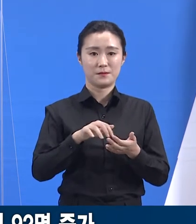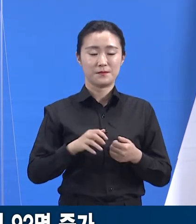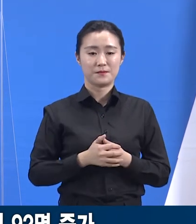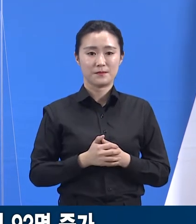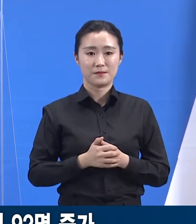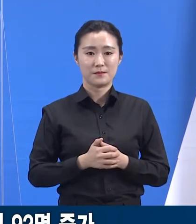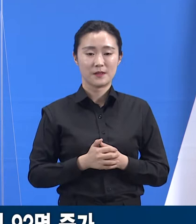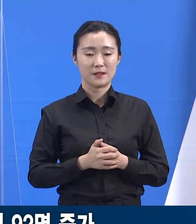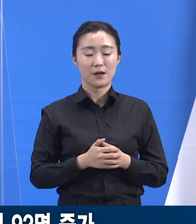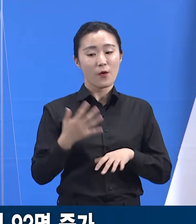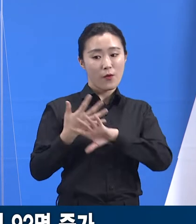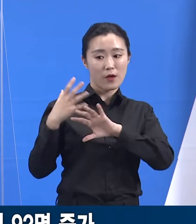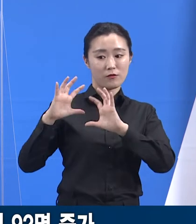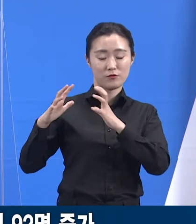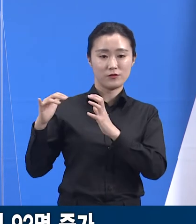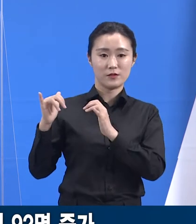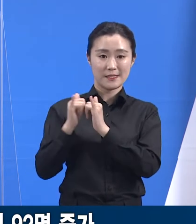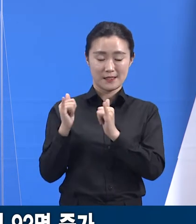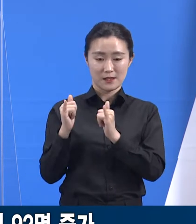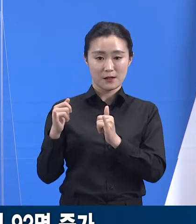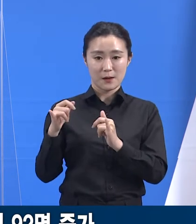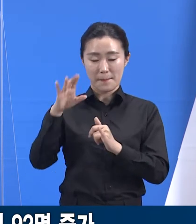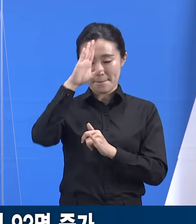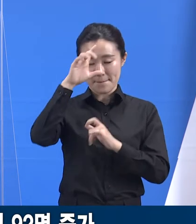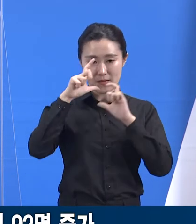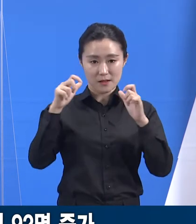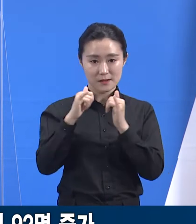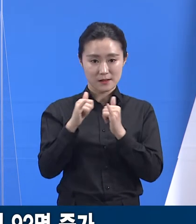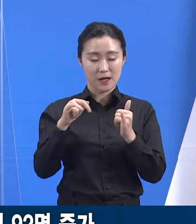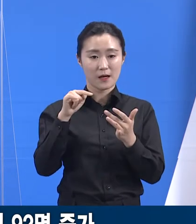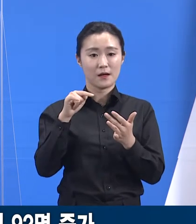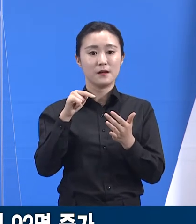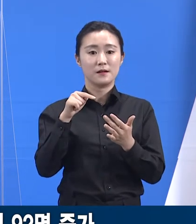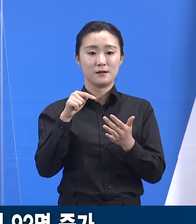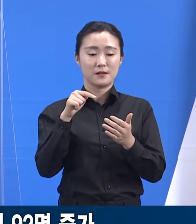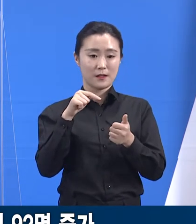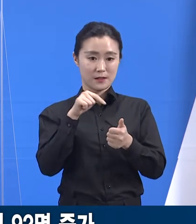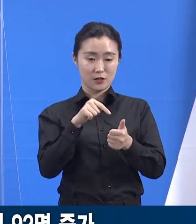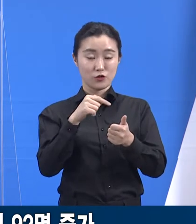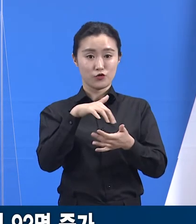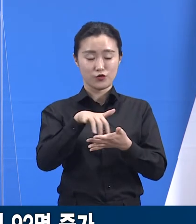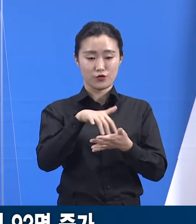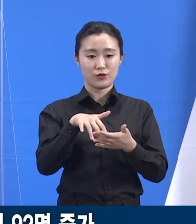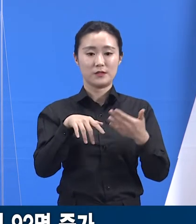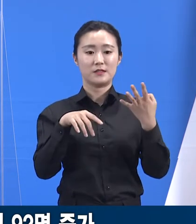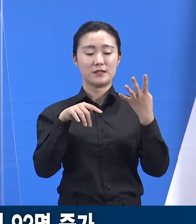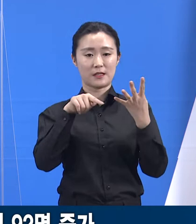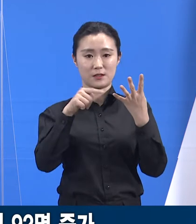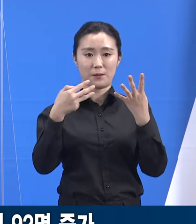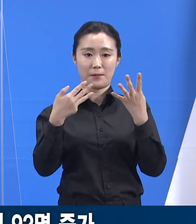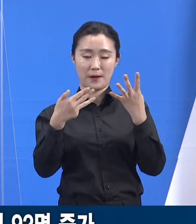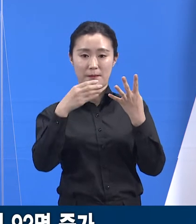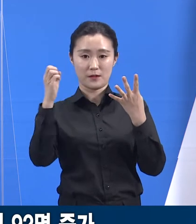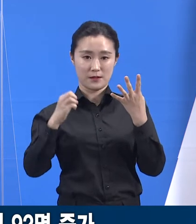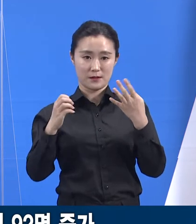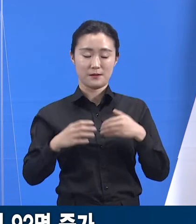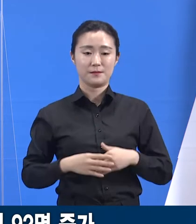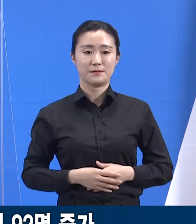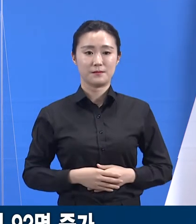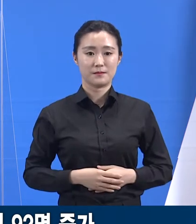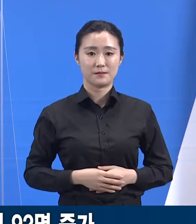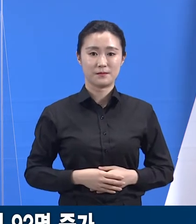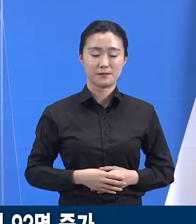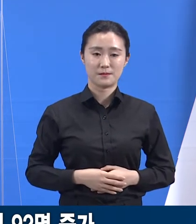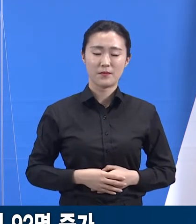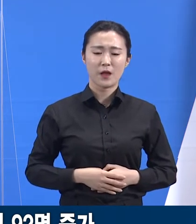4명입니다. 지난 6월 13일부터 19일까지 한 주간 발생했던 일평균 확진자는 147명으로